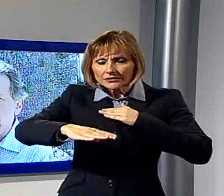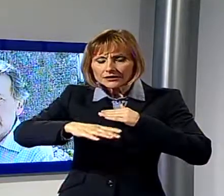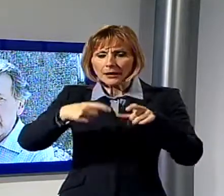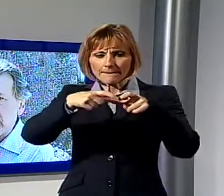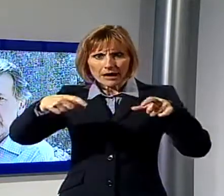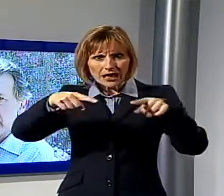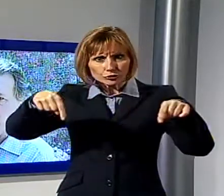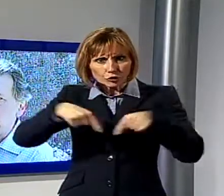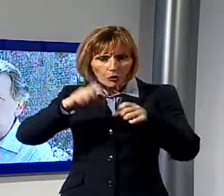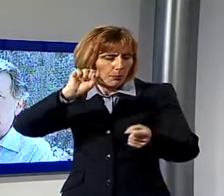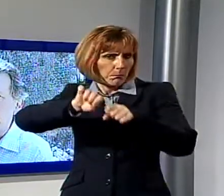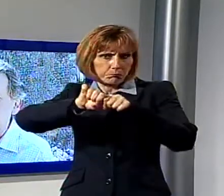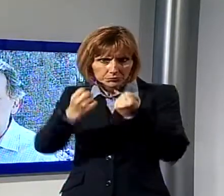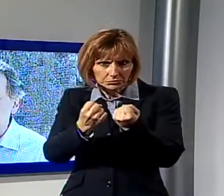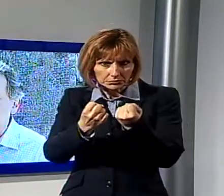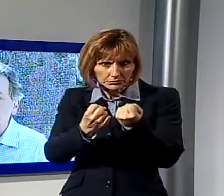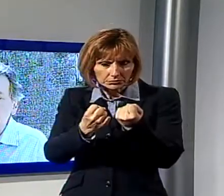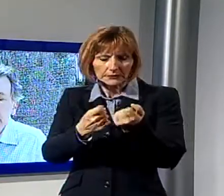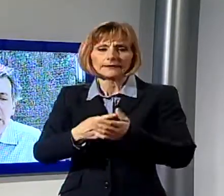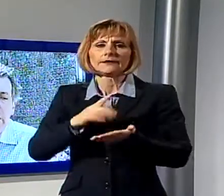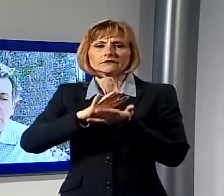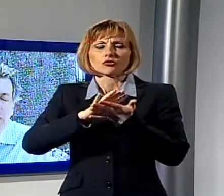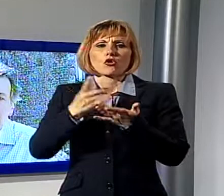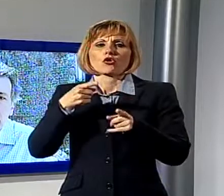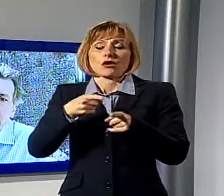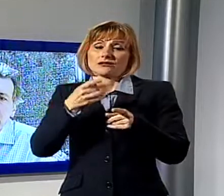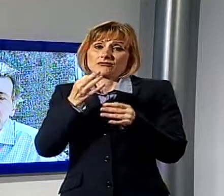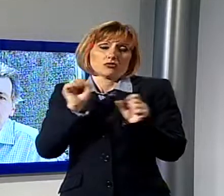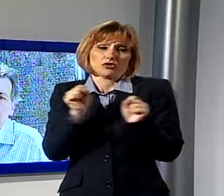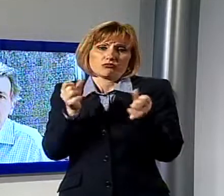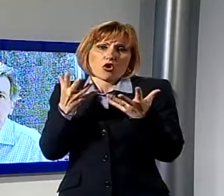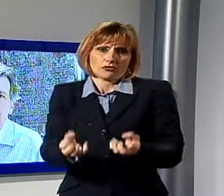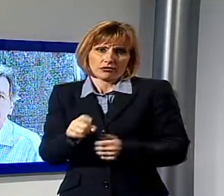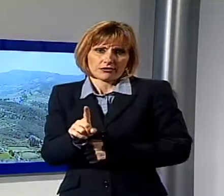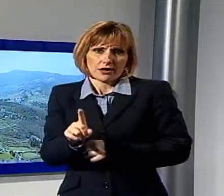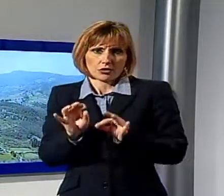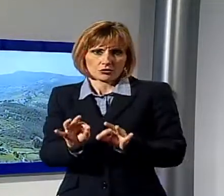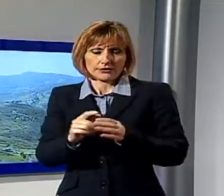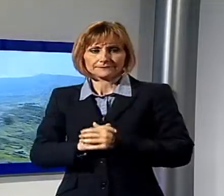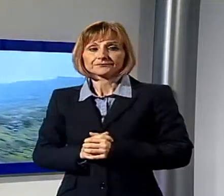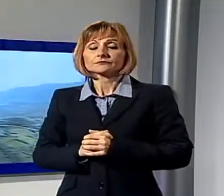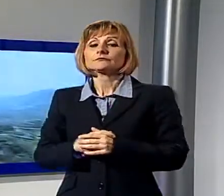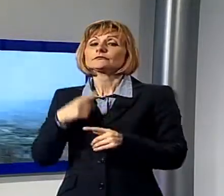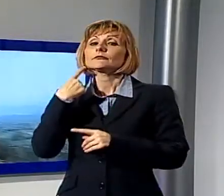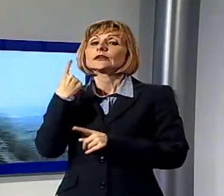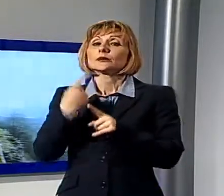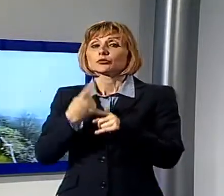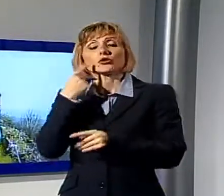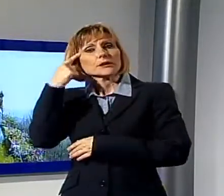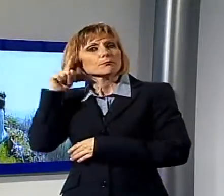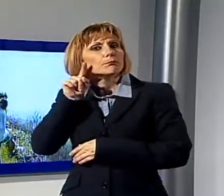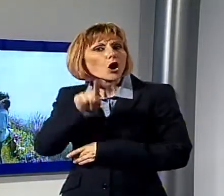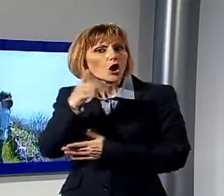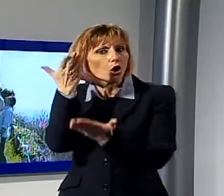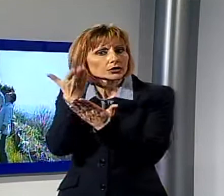mattoni, vengano tirati giù e disintegrati. Questo è uno scempio che non si può accettare. Tra le ipotesi formulate dal Comitato